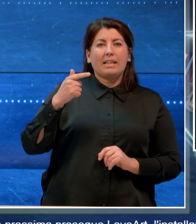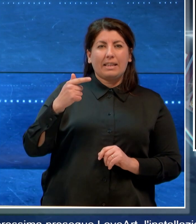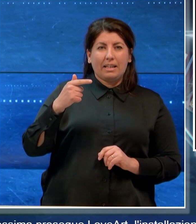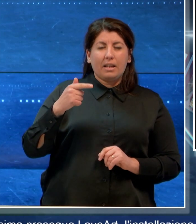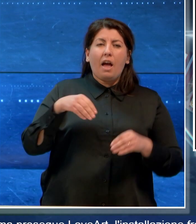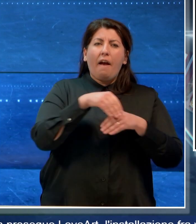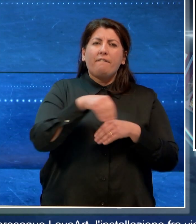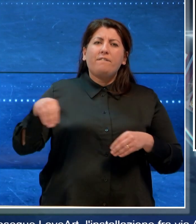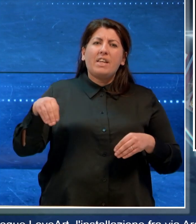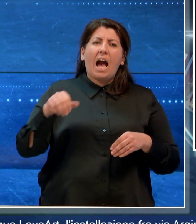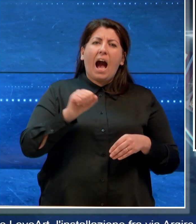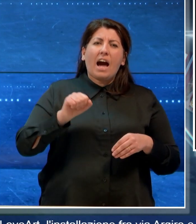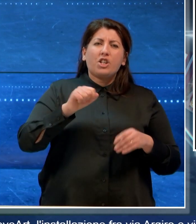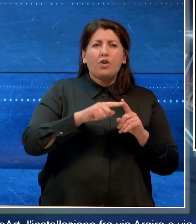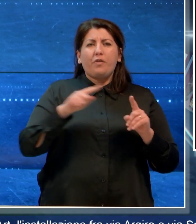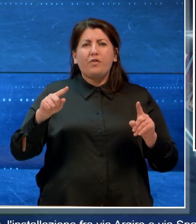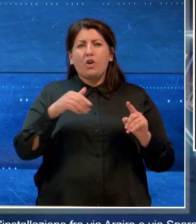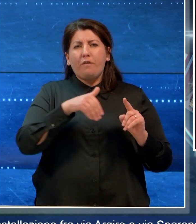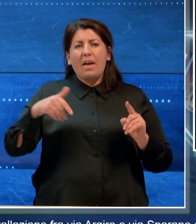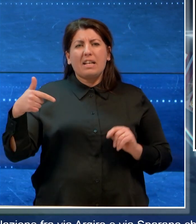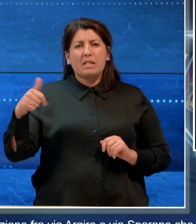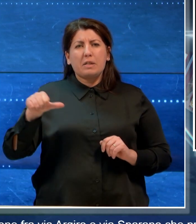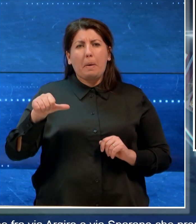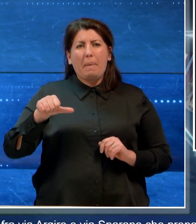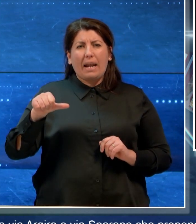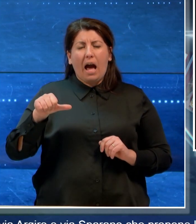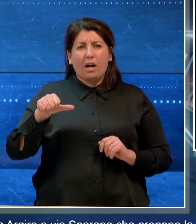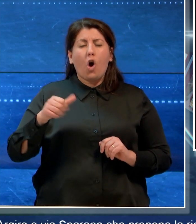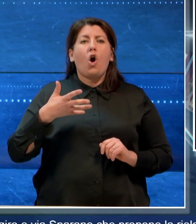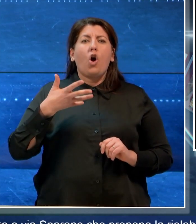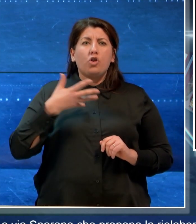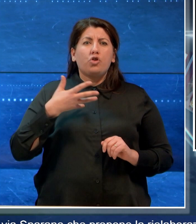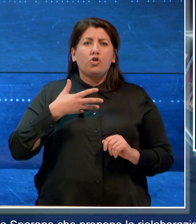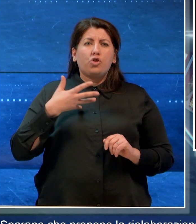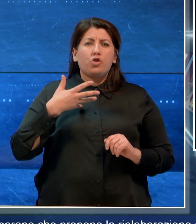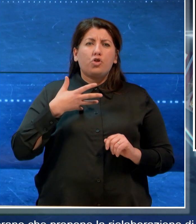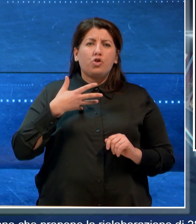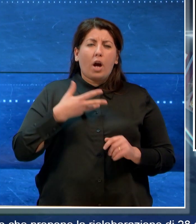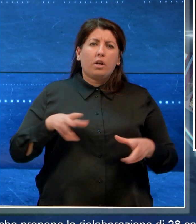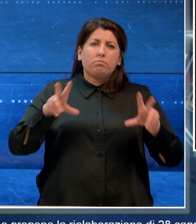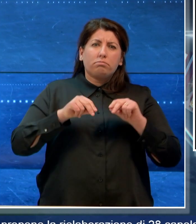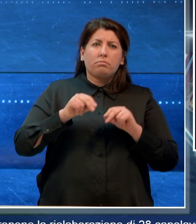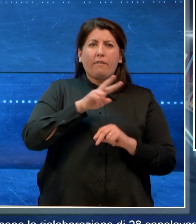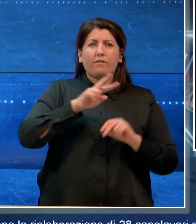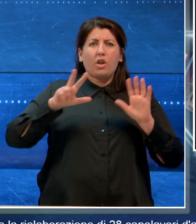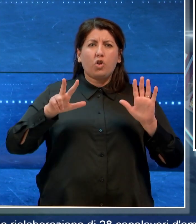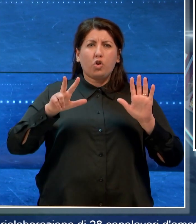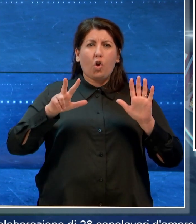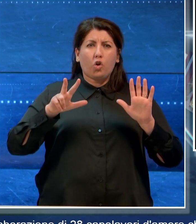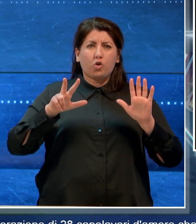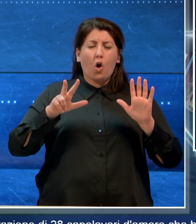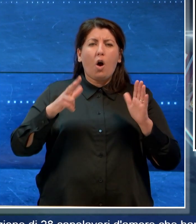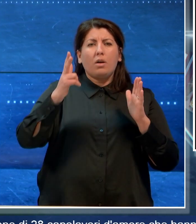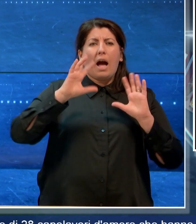Argiro e via Sparano che propone la rielaborazione di 28 capolavori d